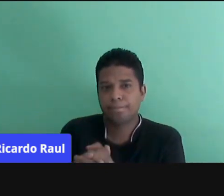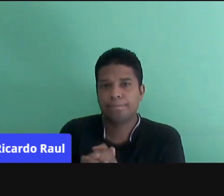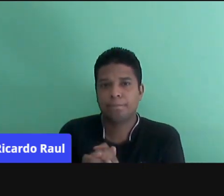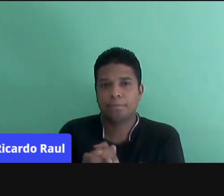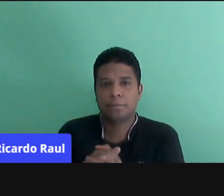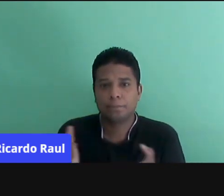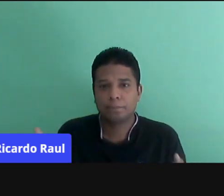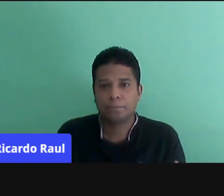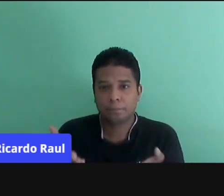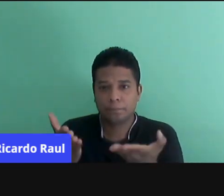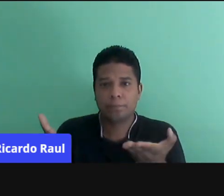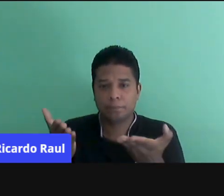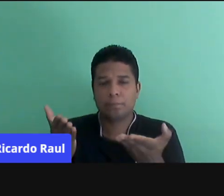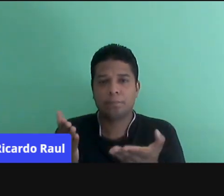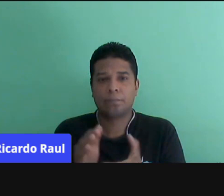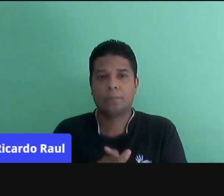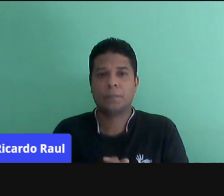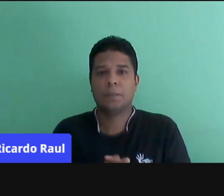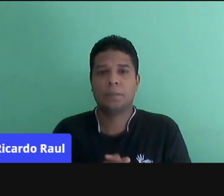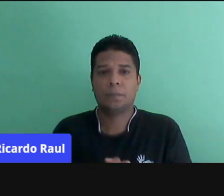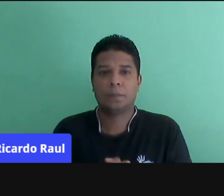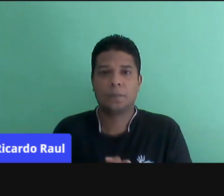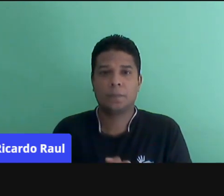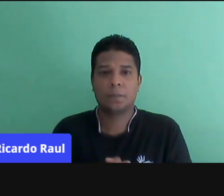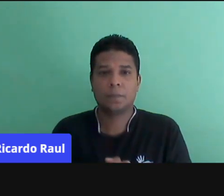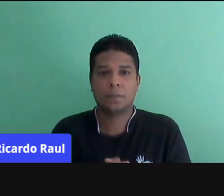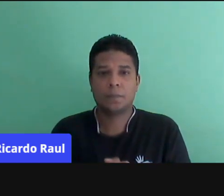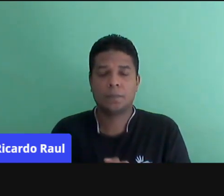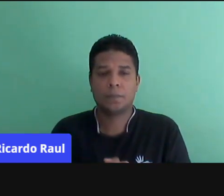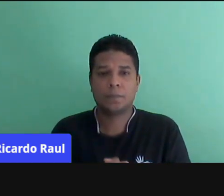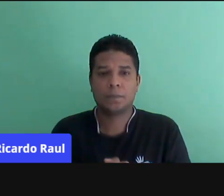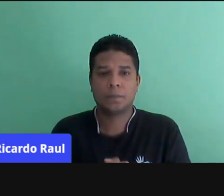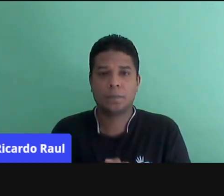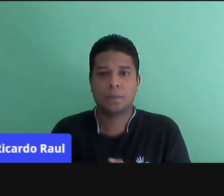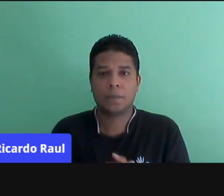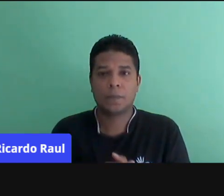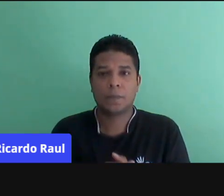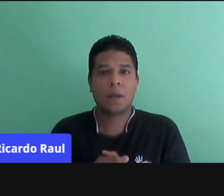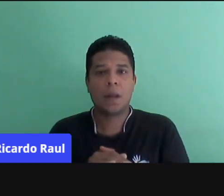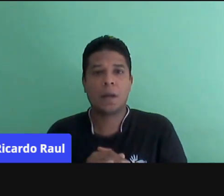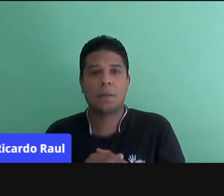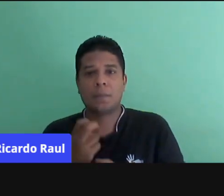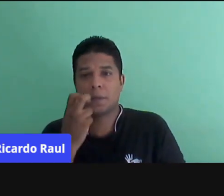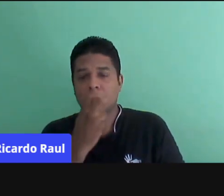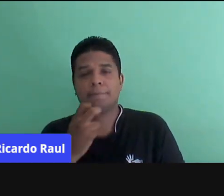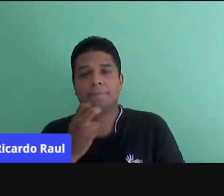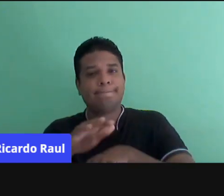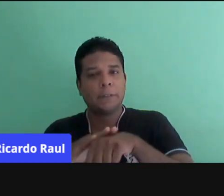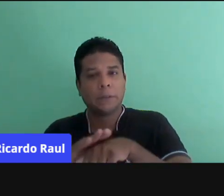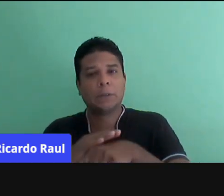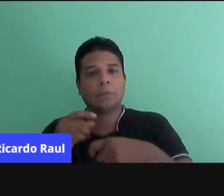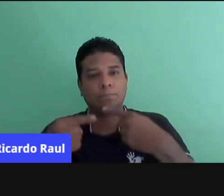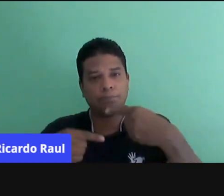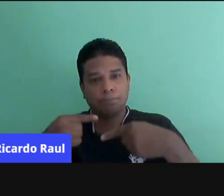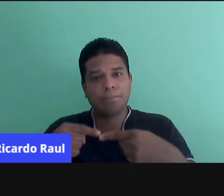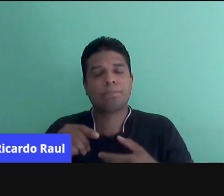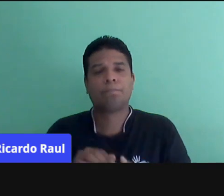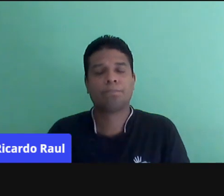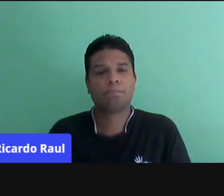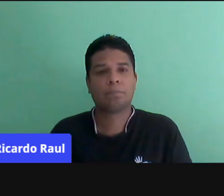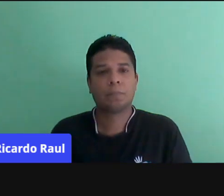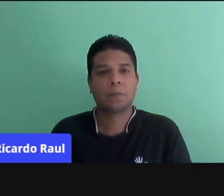atender essa necessidade da defesa de uma oralidade, do diálogo permeando, né?